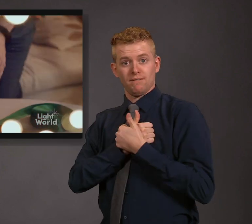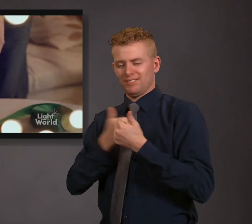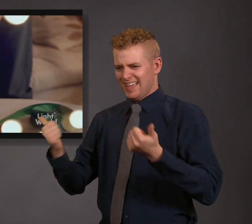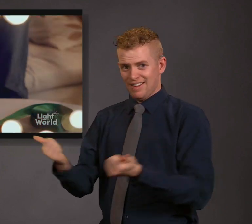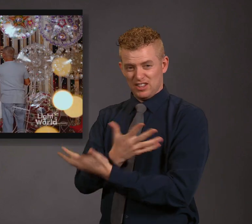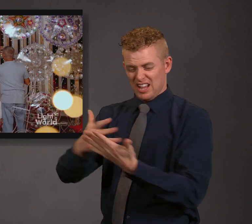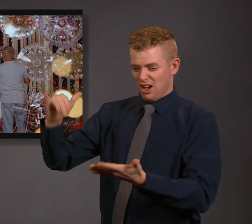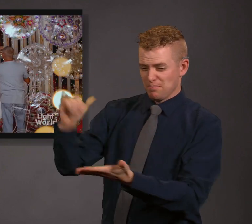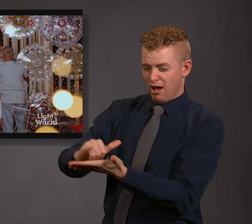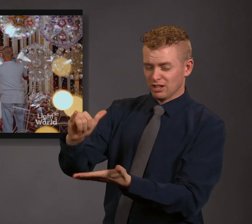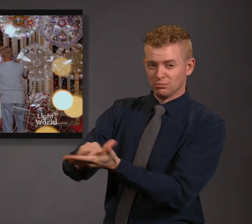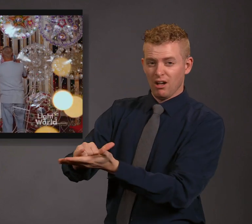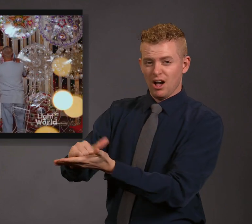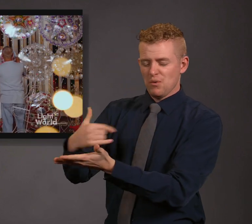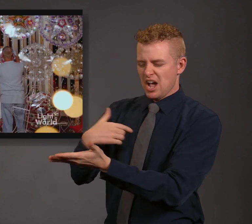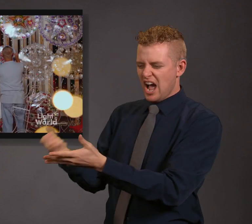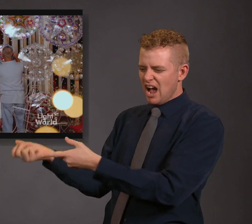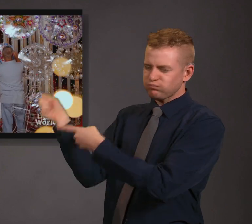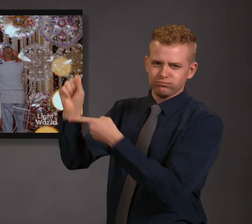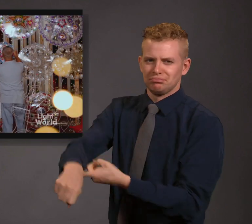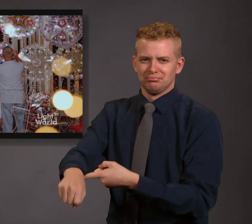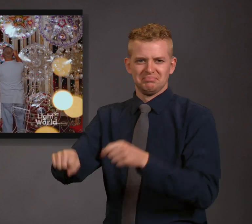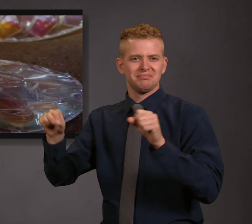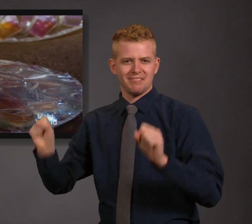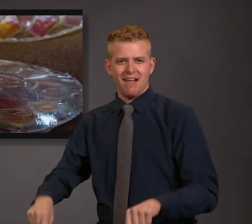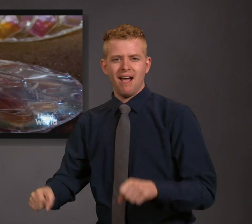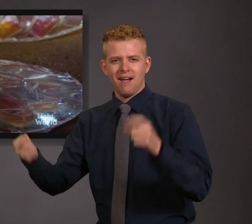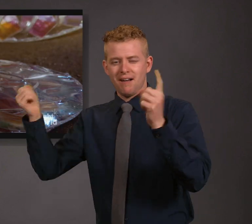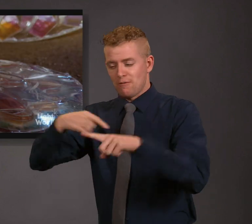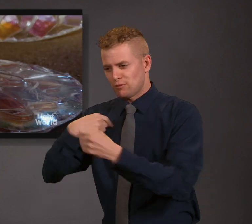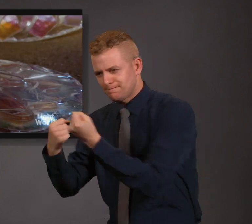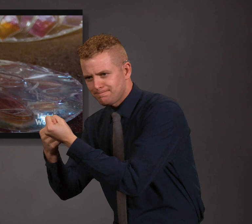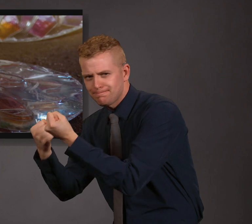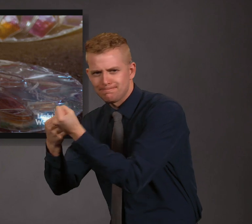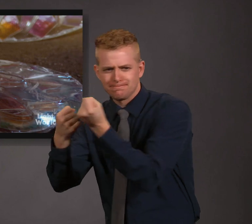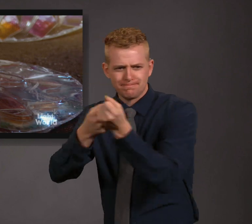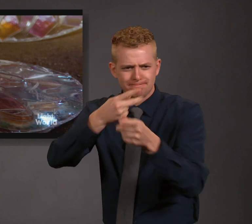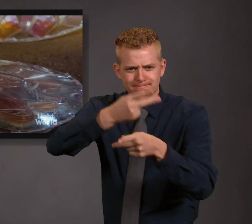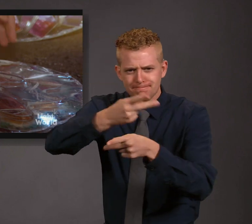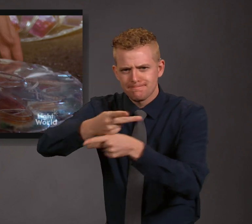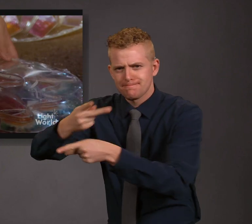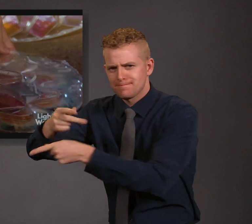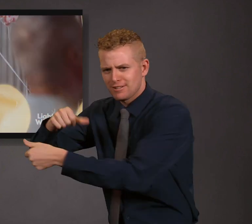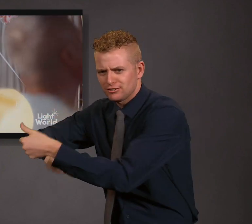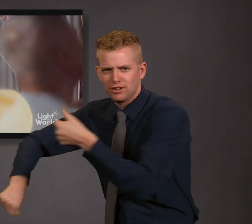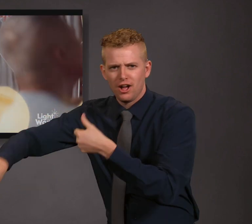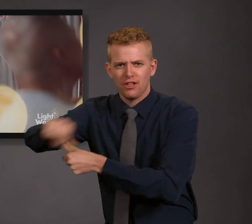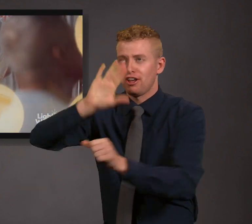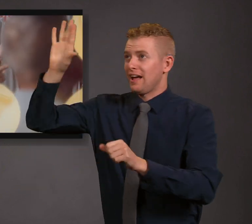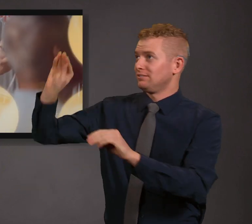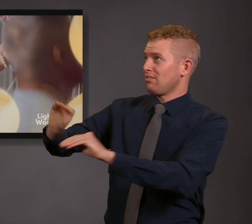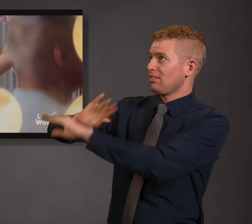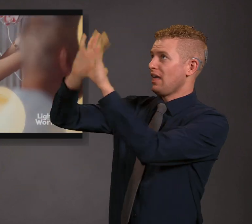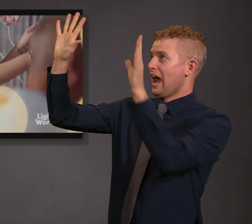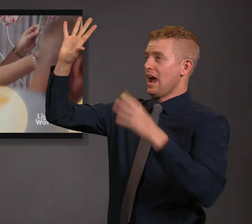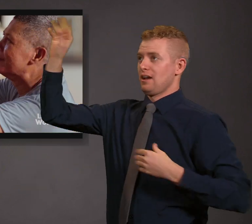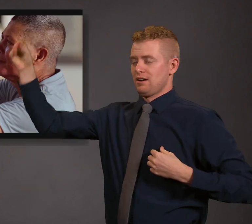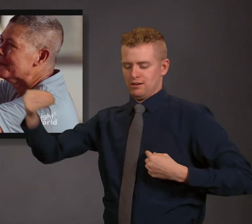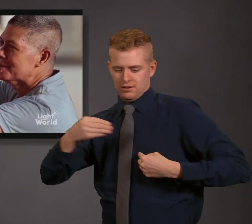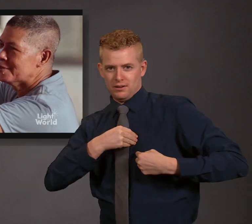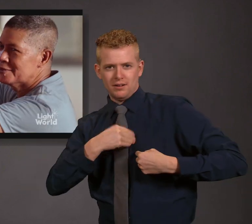-ibig niya Sa pagkalinga, sa kapwa lumiliwanag pa